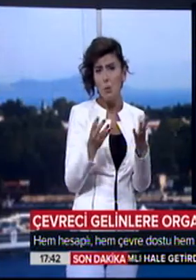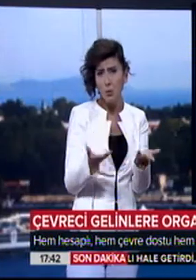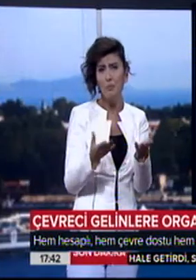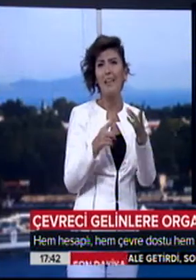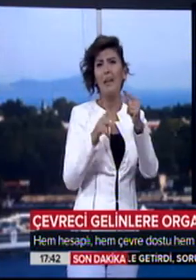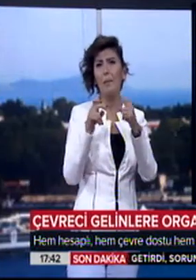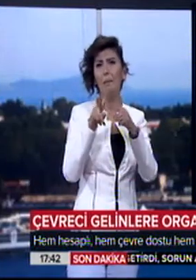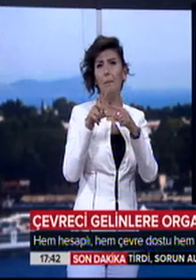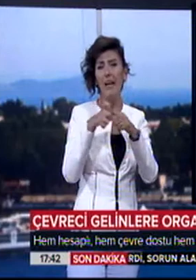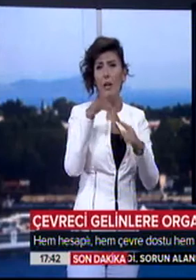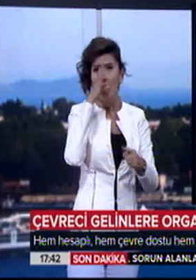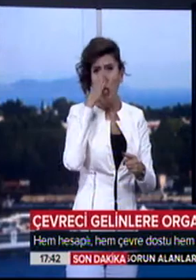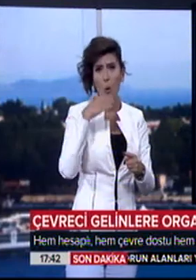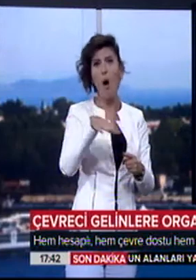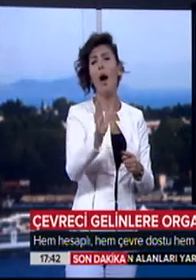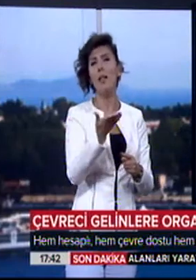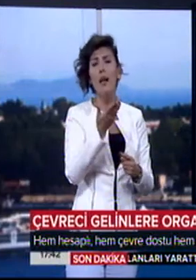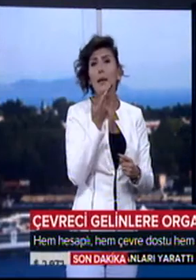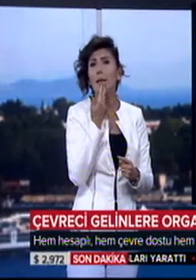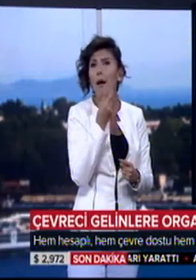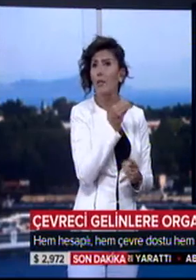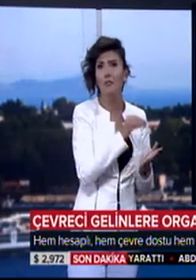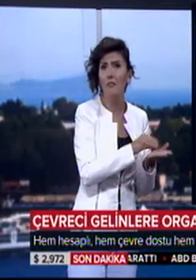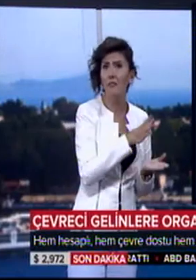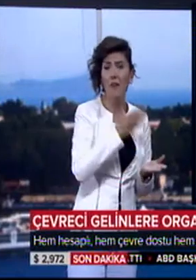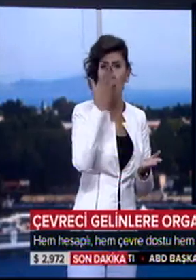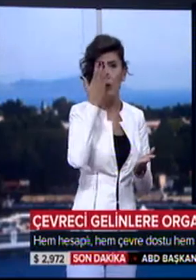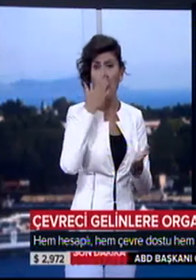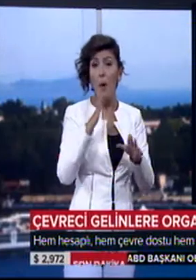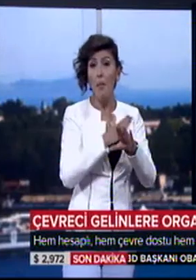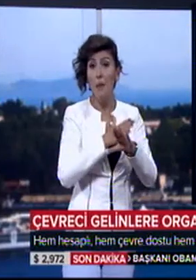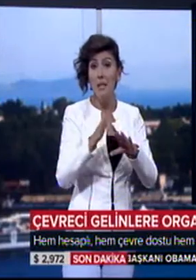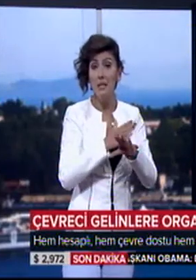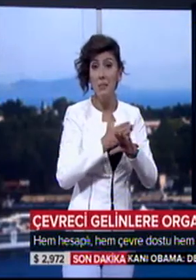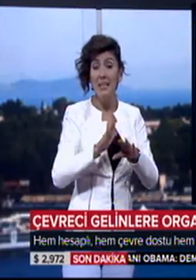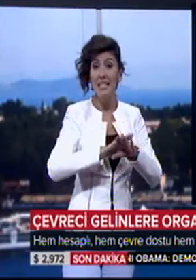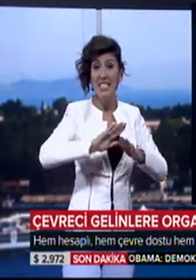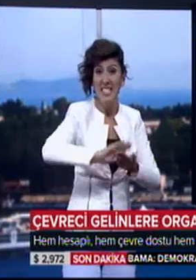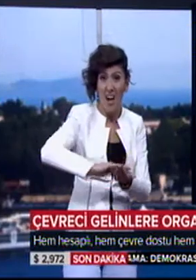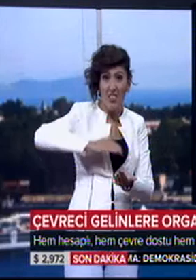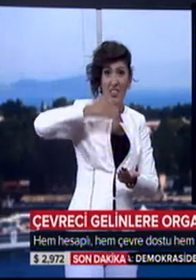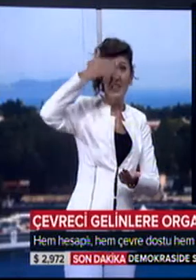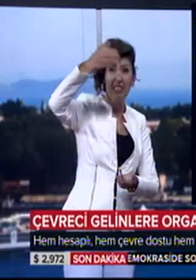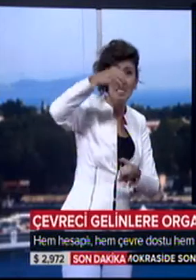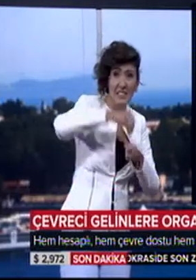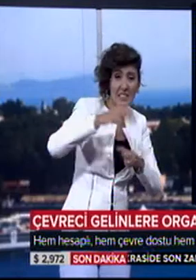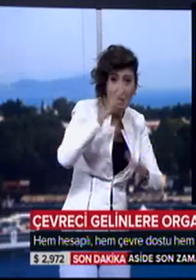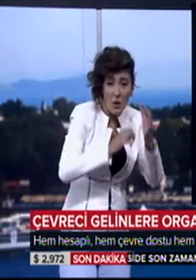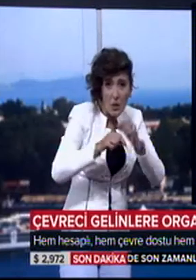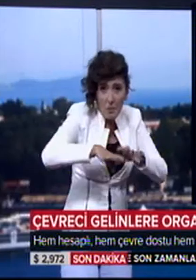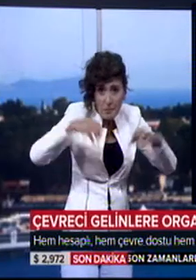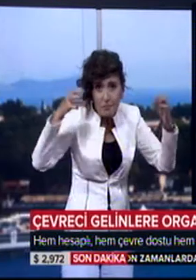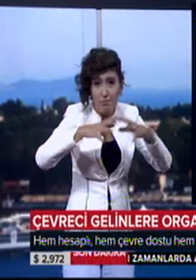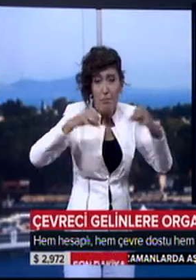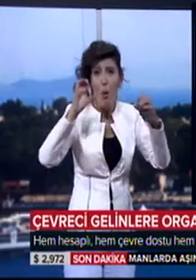Hatta bazılarında kağıt bile kullanıldı. Doğal malzemeler sandıklardan çıkan dantellerle, oyalarla bir araya geldi ve ortaya